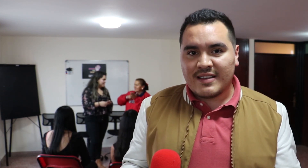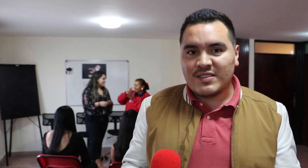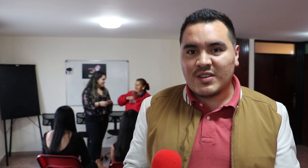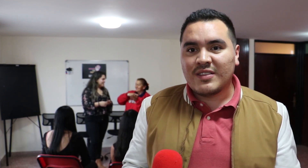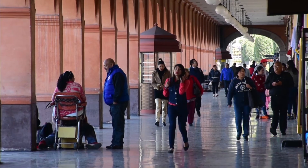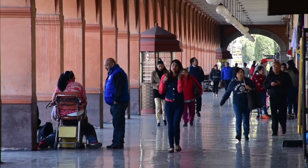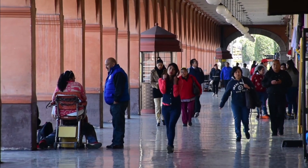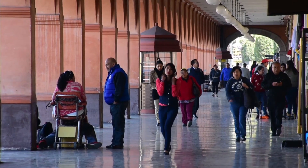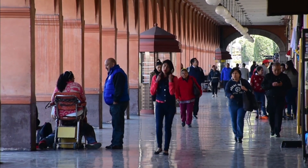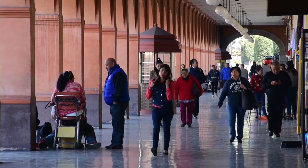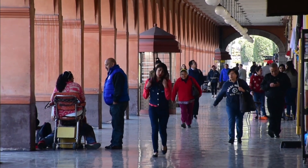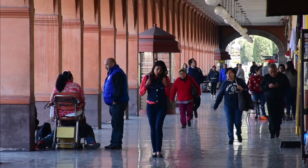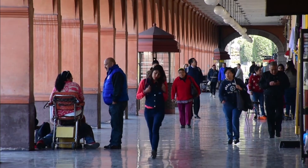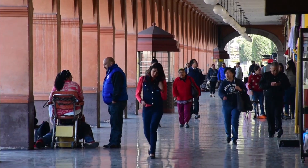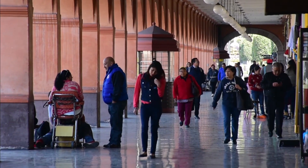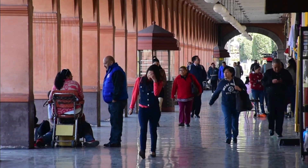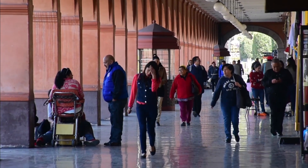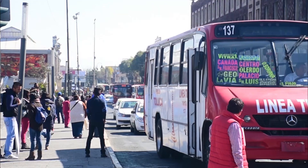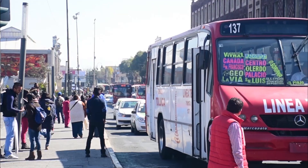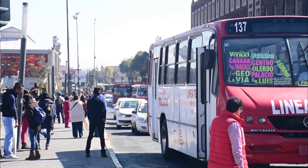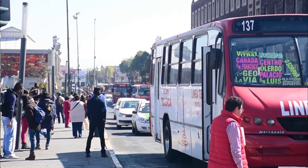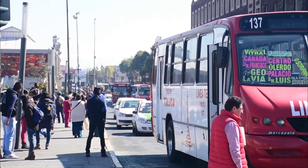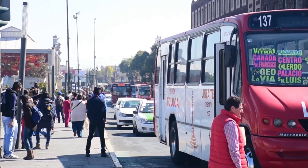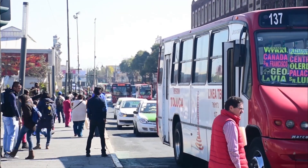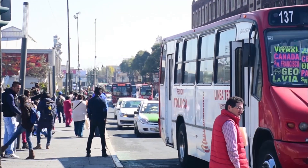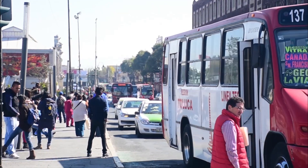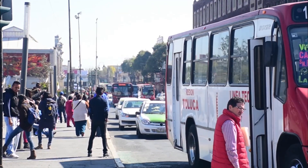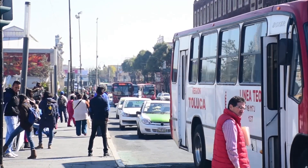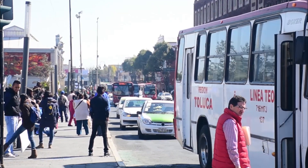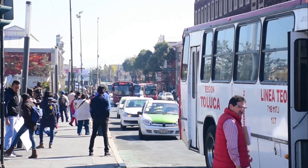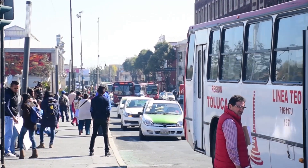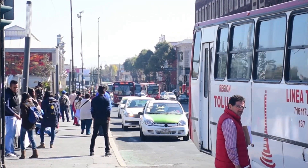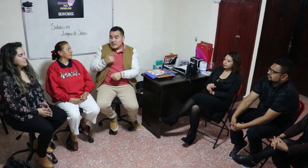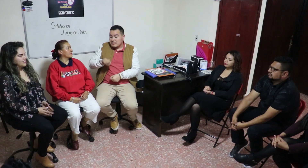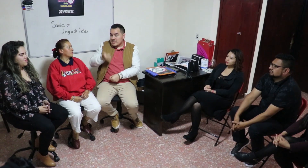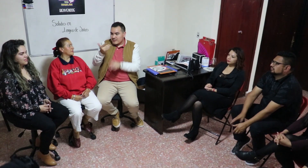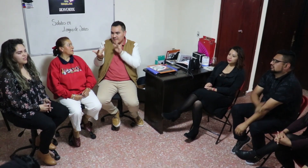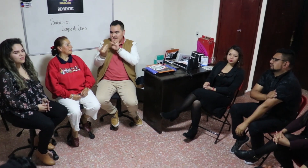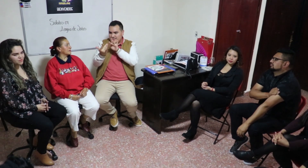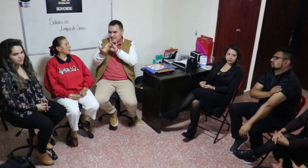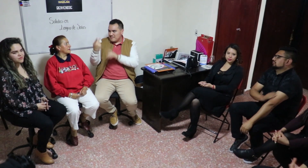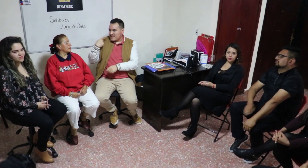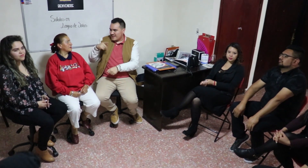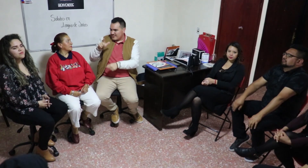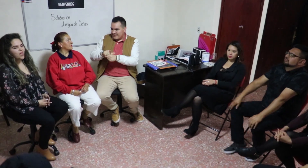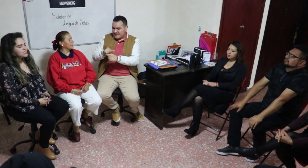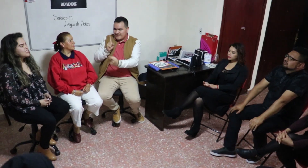En la entidad existen más de 100 mil personas con limitaciones auditivas. A través del lenguaje de señas mexicanas,